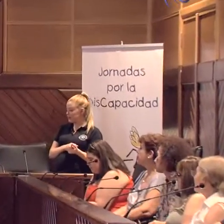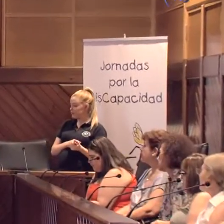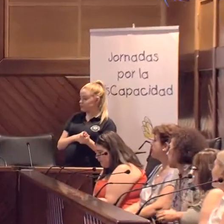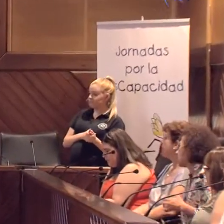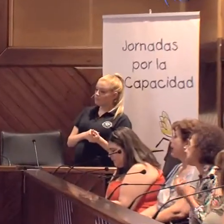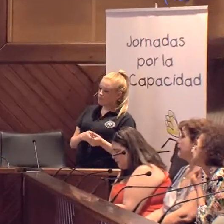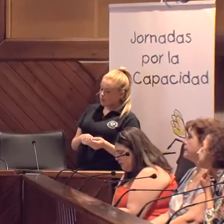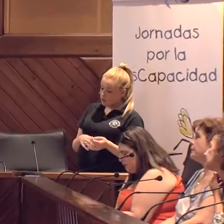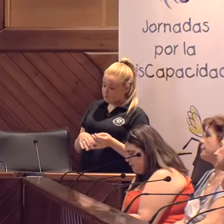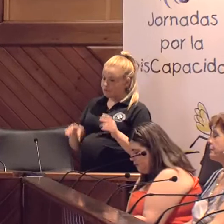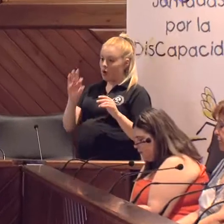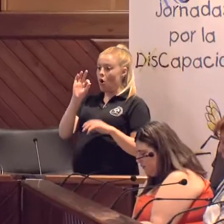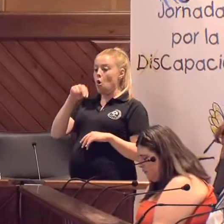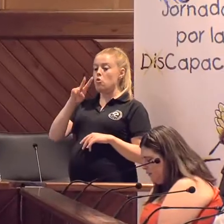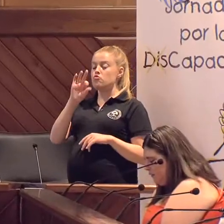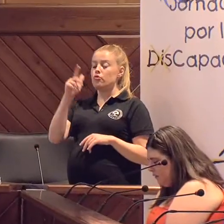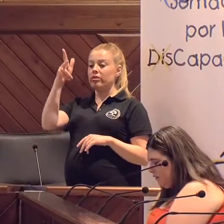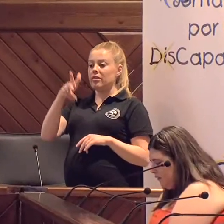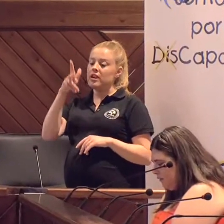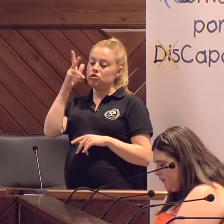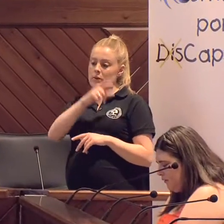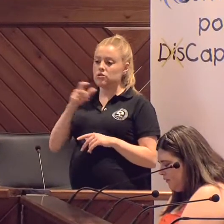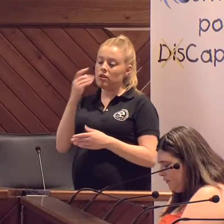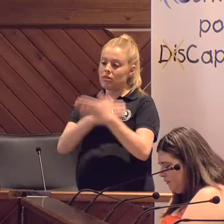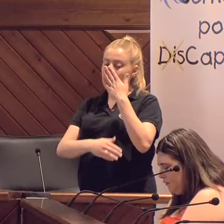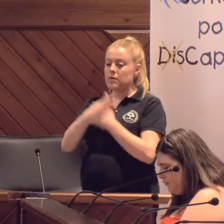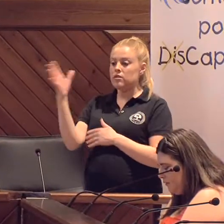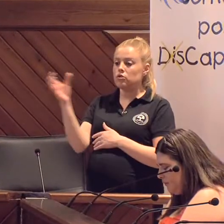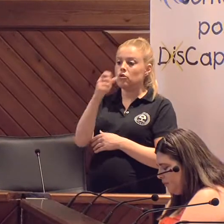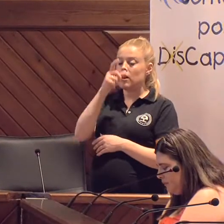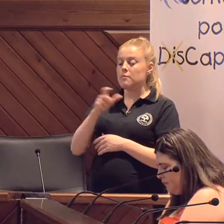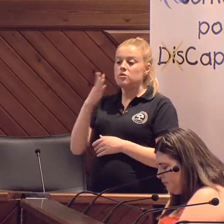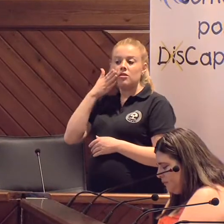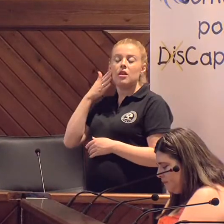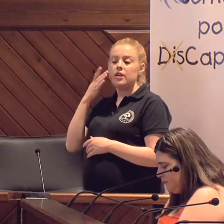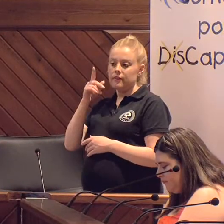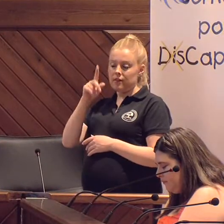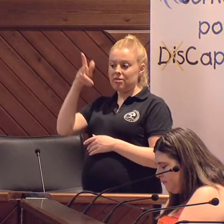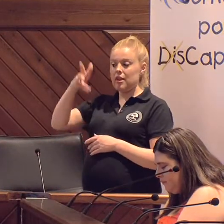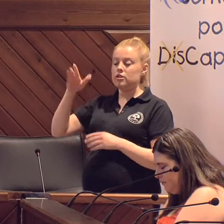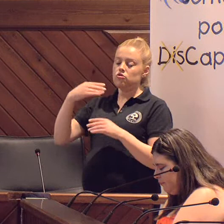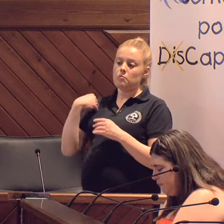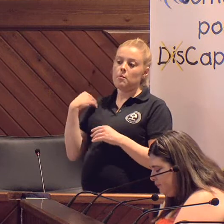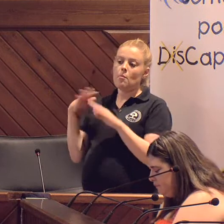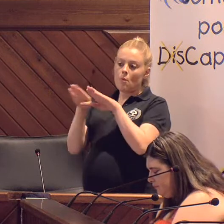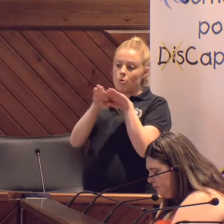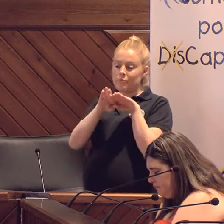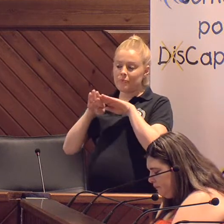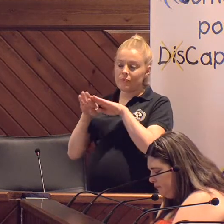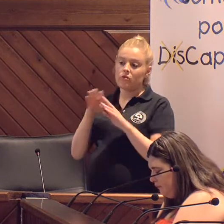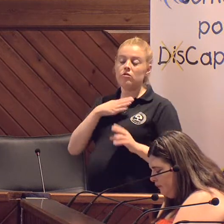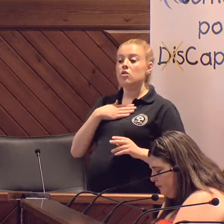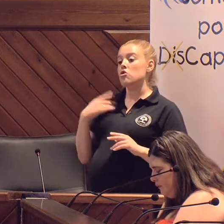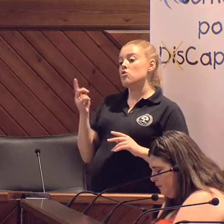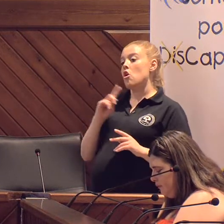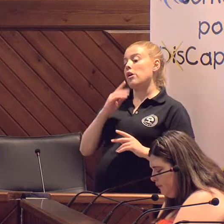Según la Convención de la ONU sobre los derechos de las personas con discapacidad, todas las personas tienen dignidad y tienen los mismos derechos. No queremos hablar